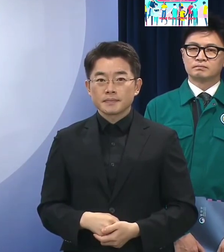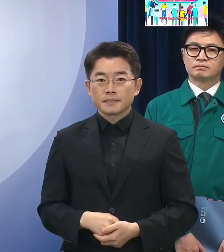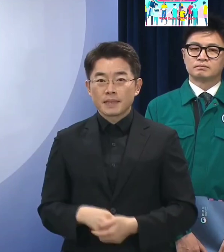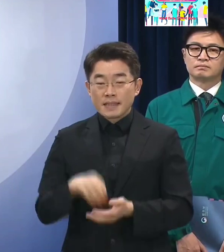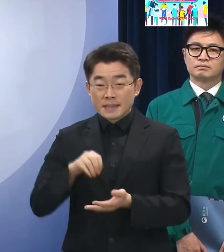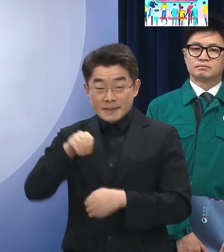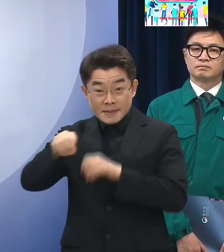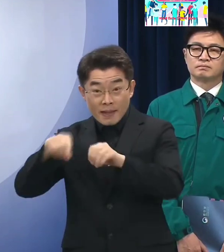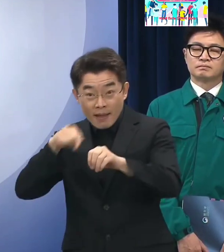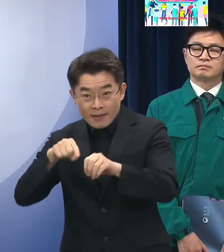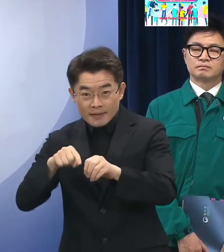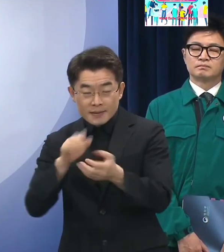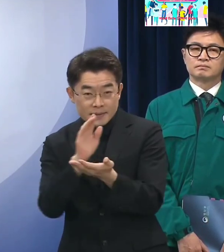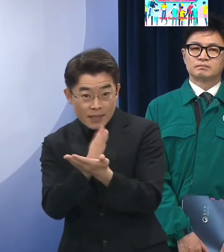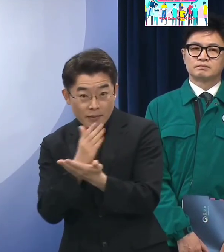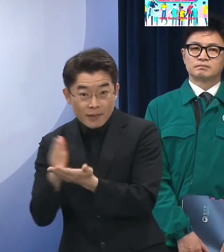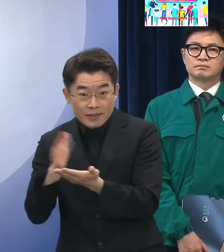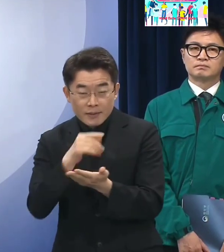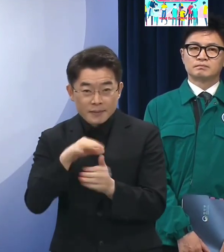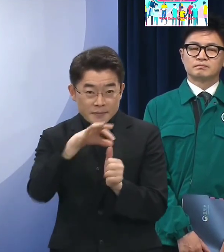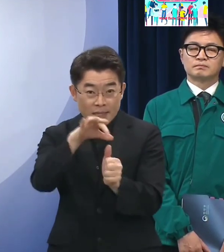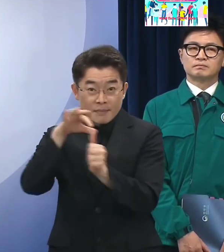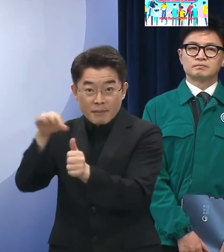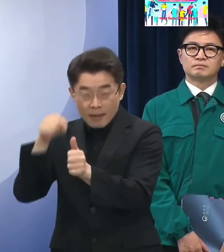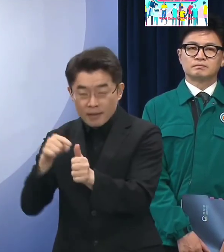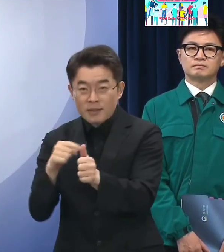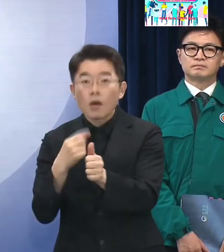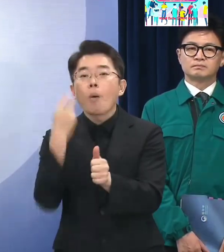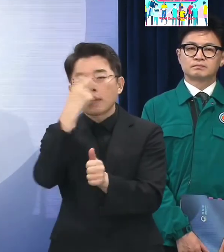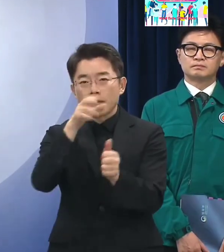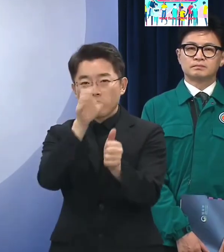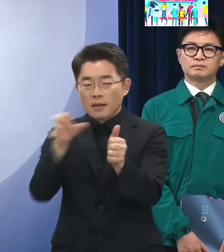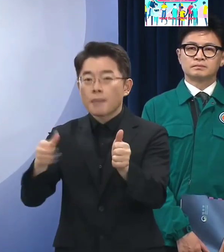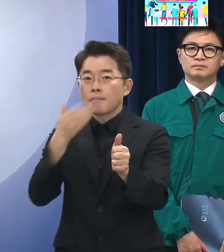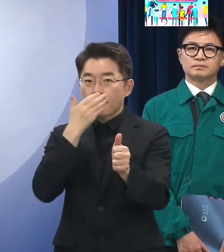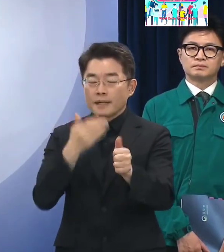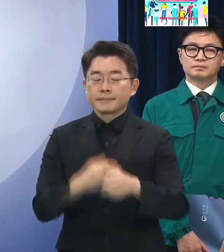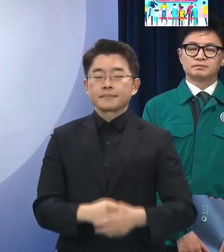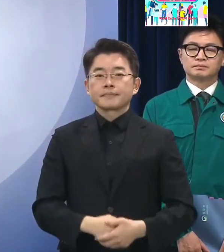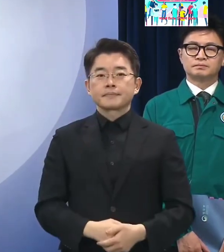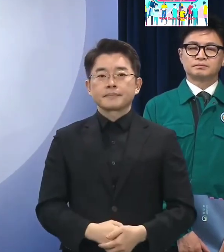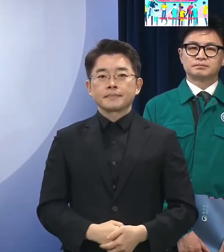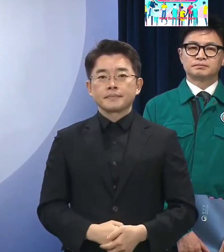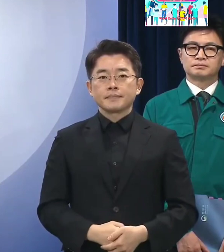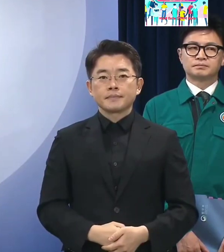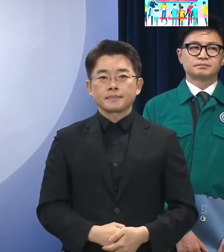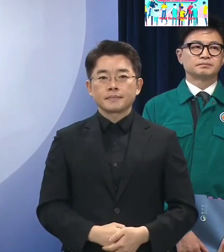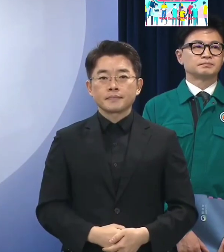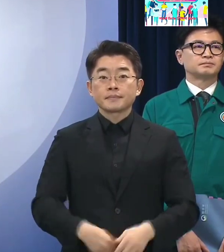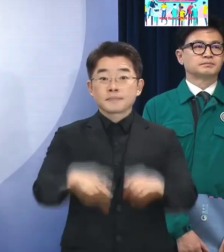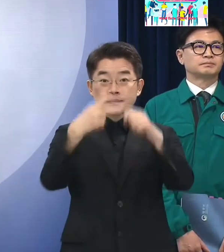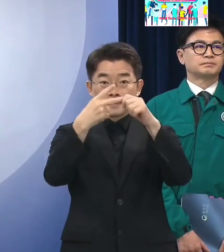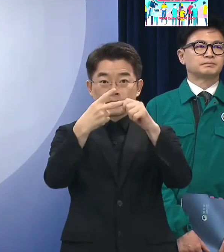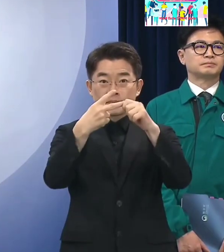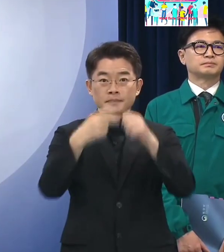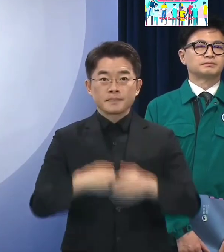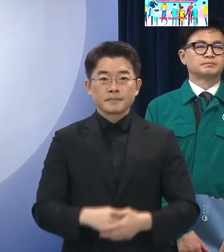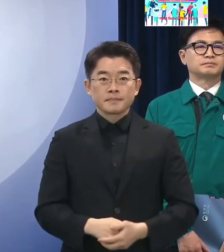효율적으로 효율화하는 방안을 검토하자는 것입니다 둘째,